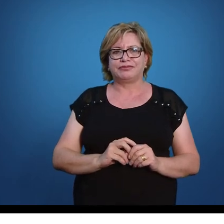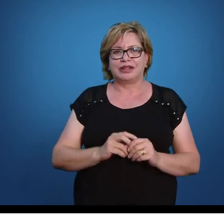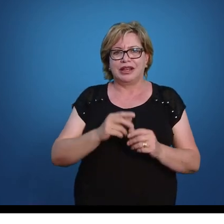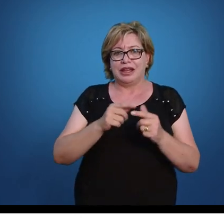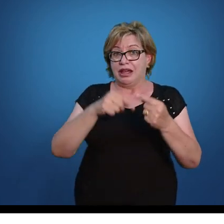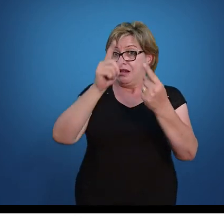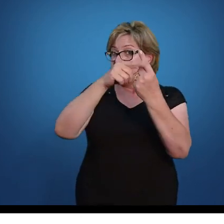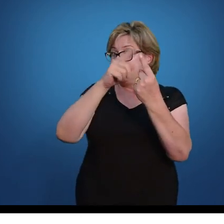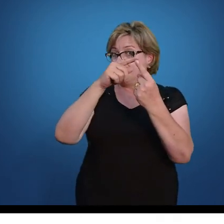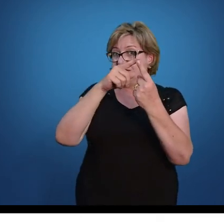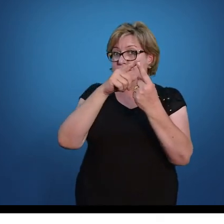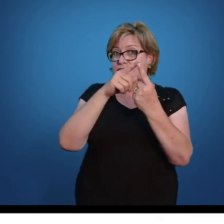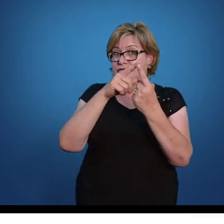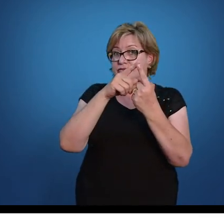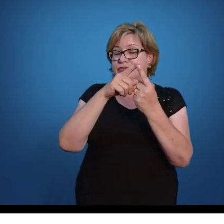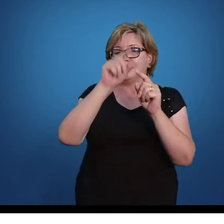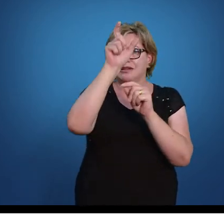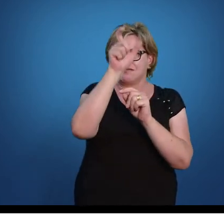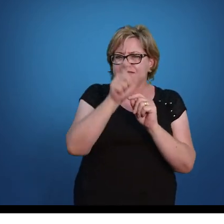mantenho a minha primeira fração,